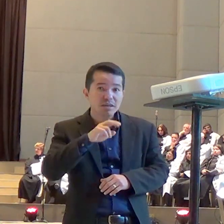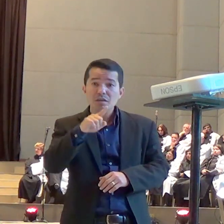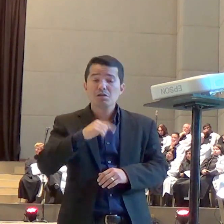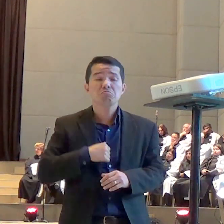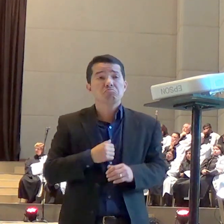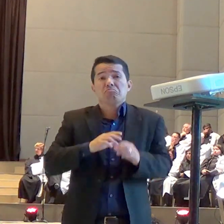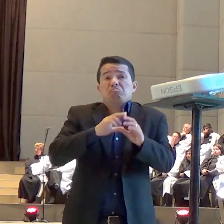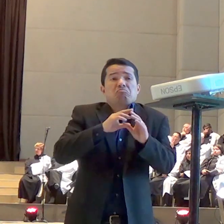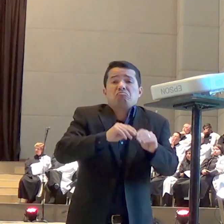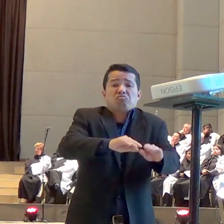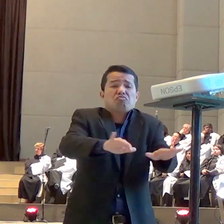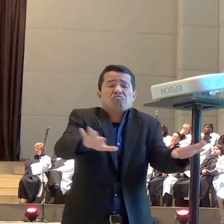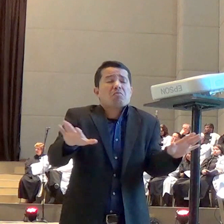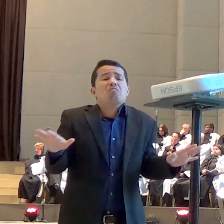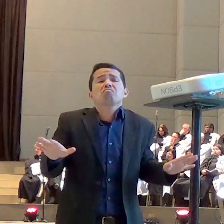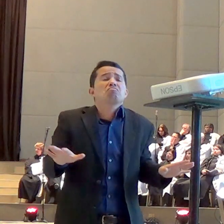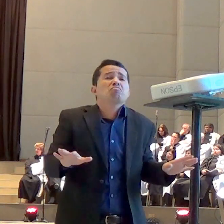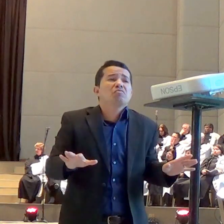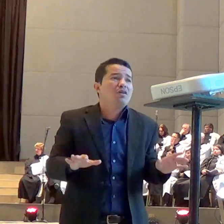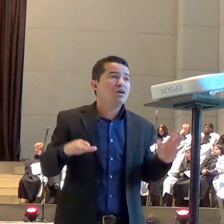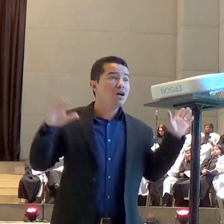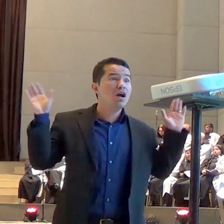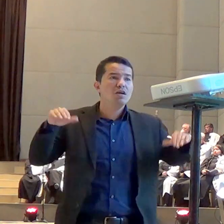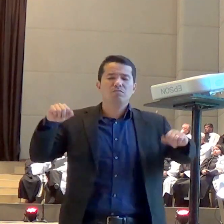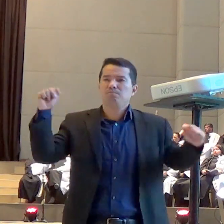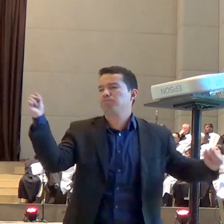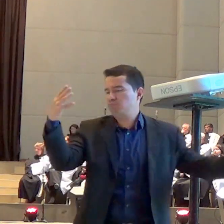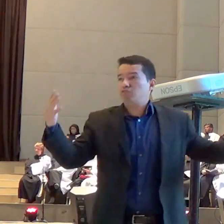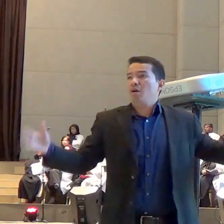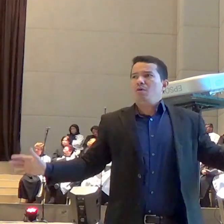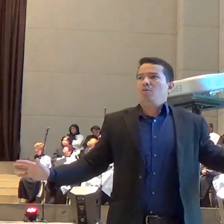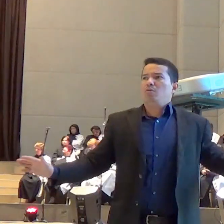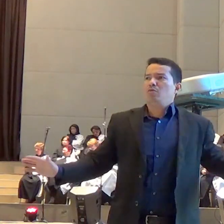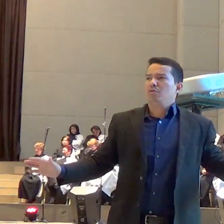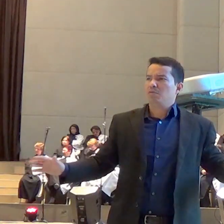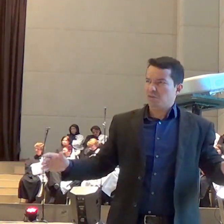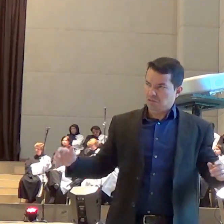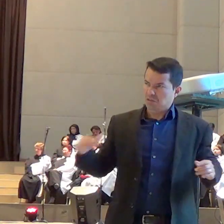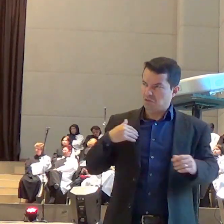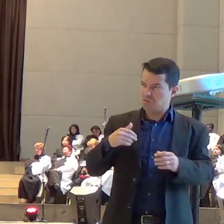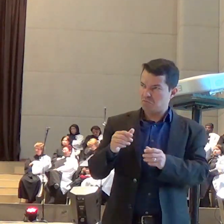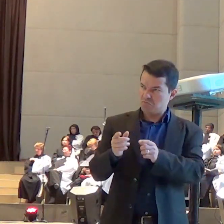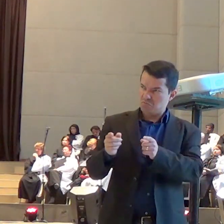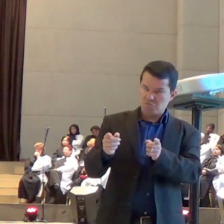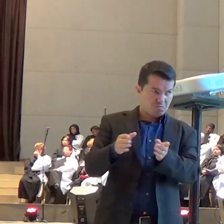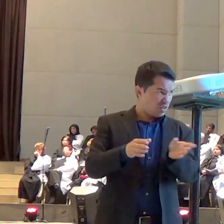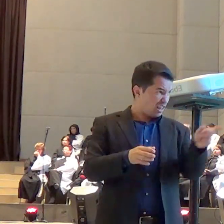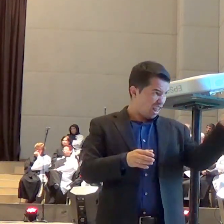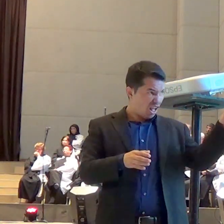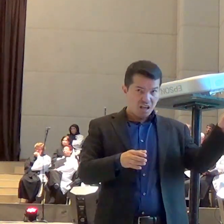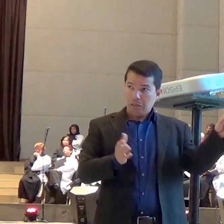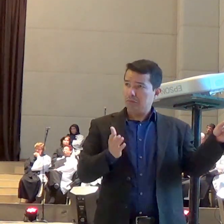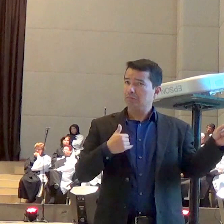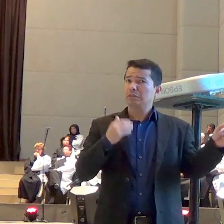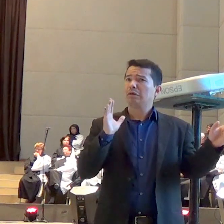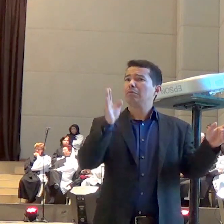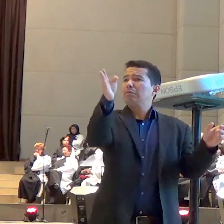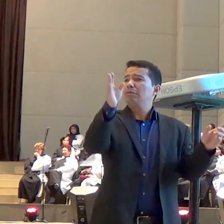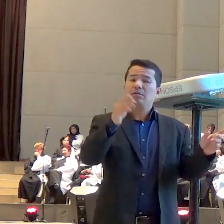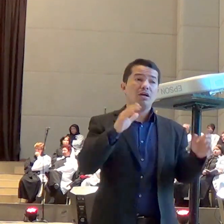anjo do senhor para ele e vai dizer para Filipe ó muda de caminho que você vai para essa estrada aqui e eu vou